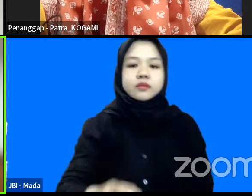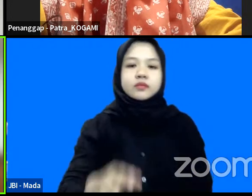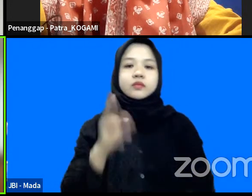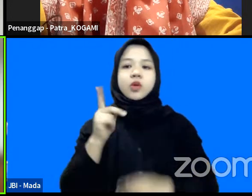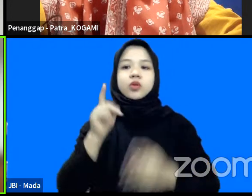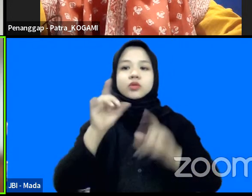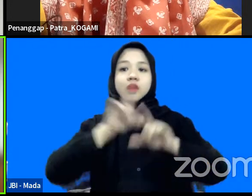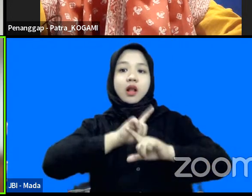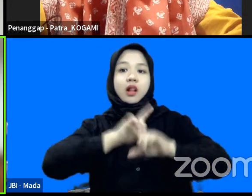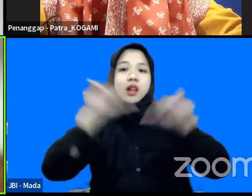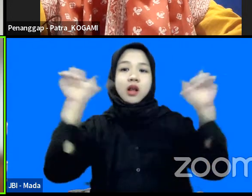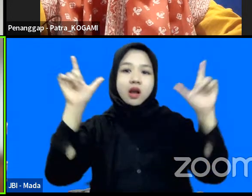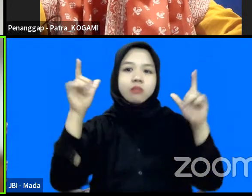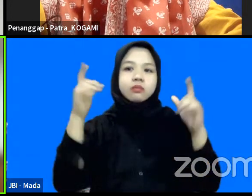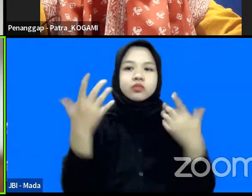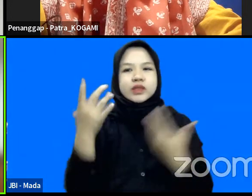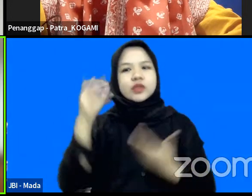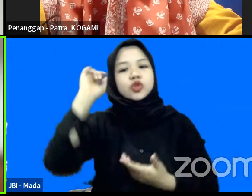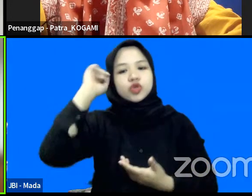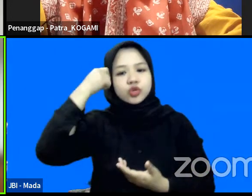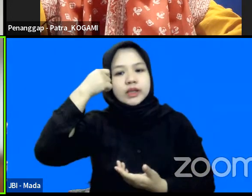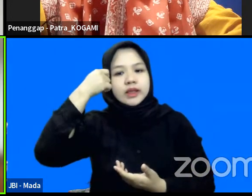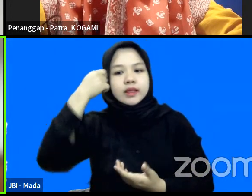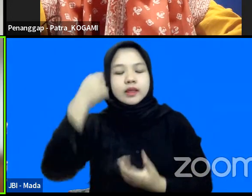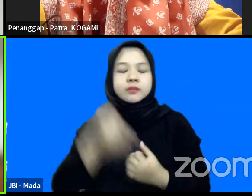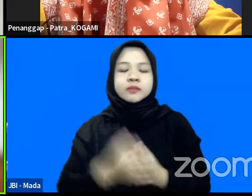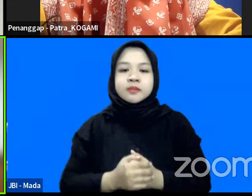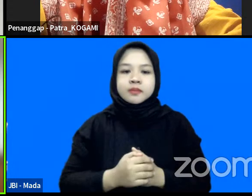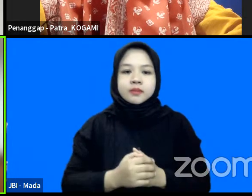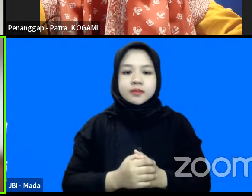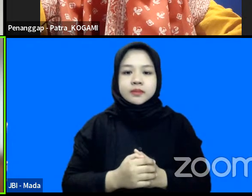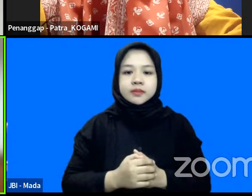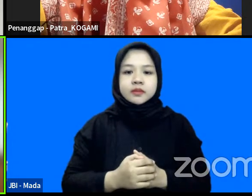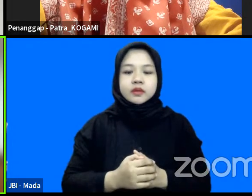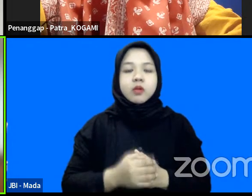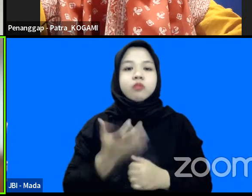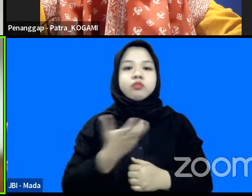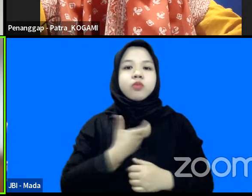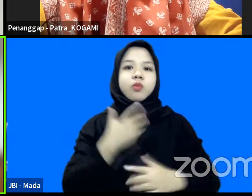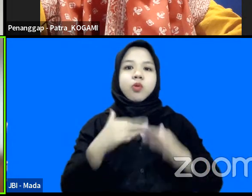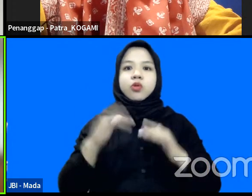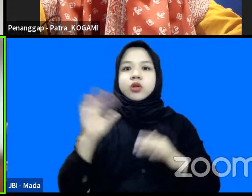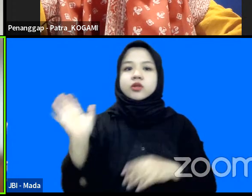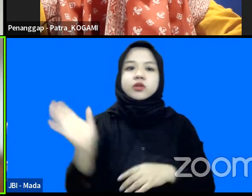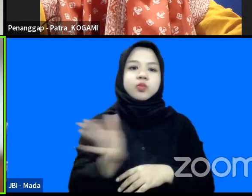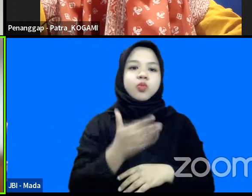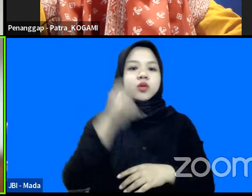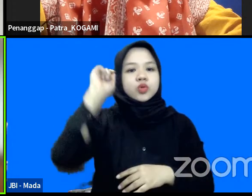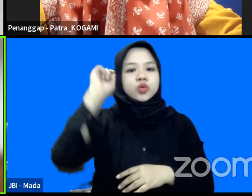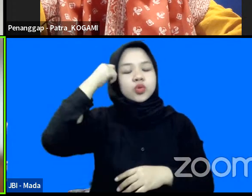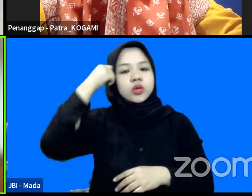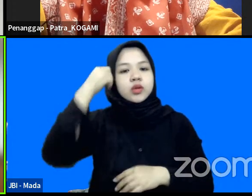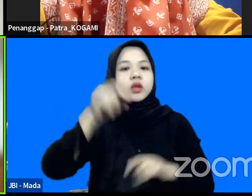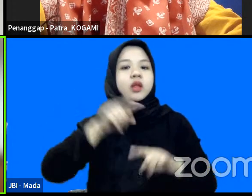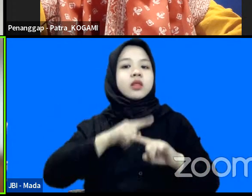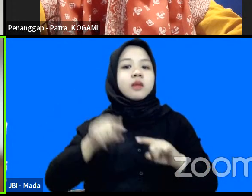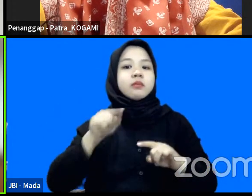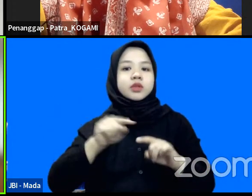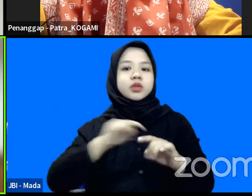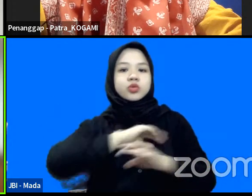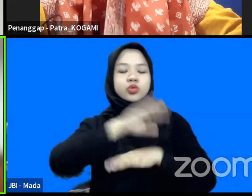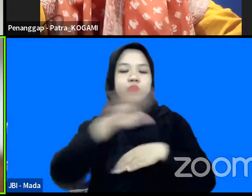memang agak sulit kita untuk mengakomodir semuanya namun semua ini